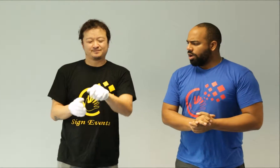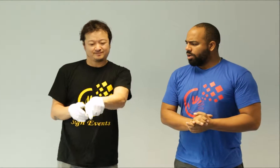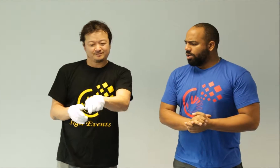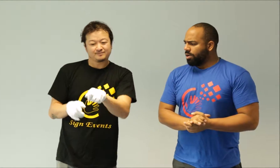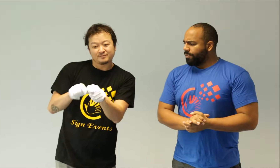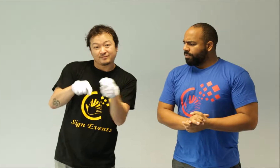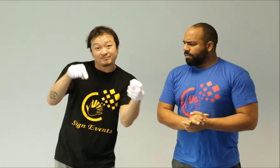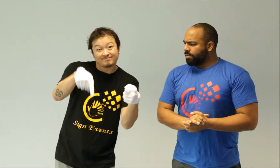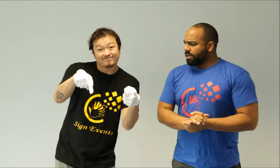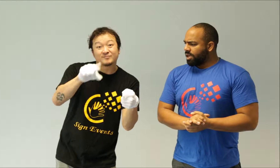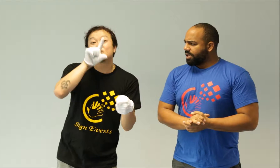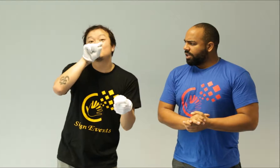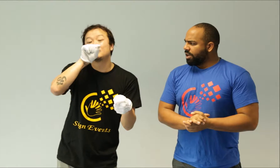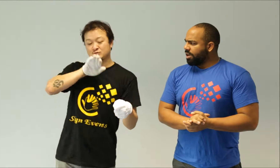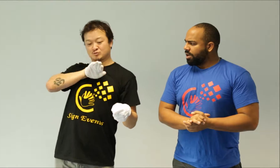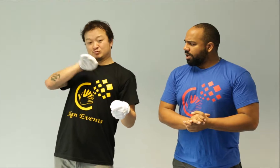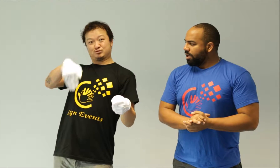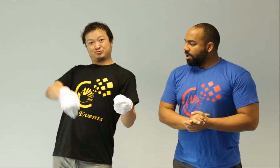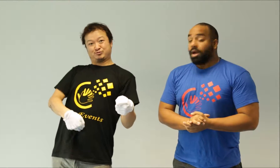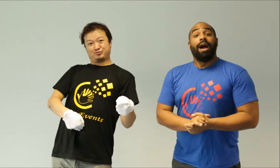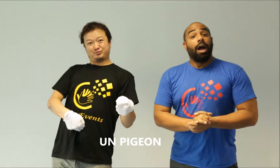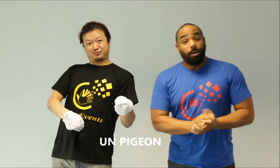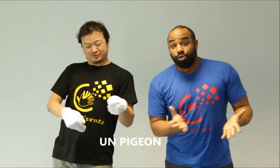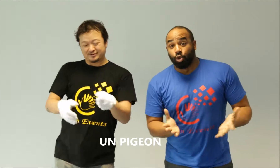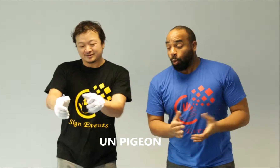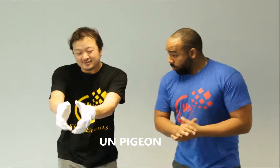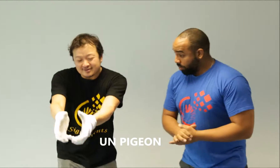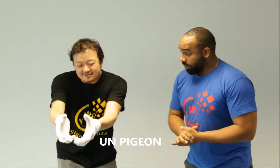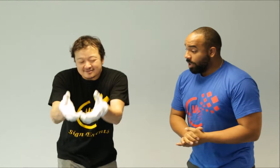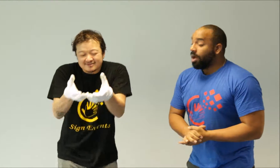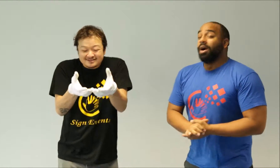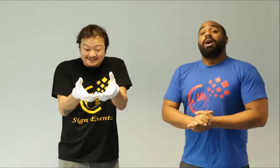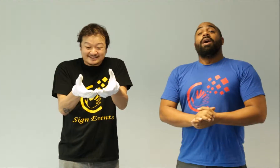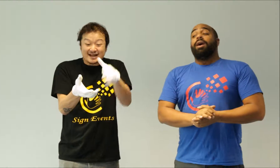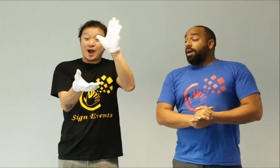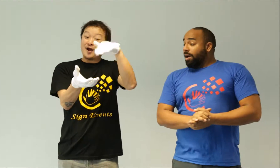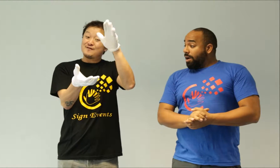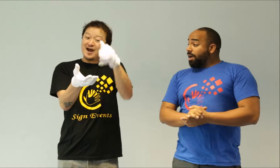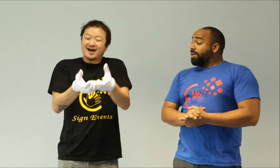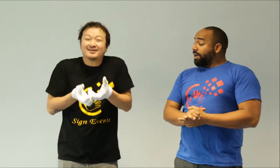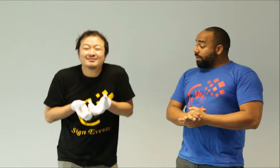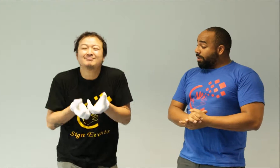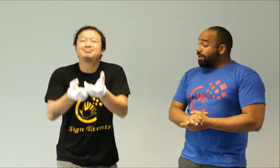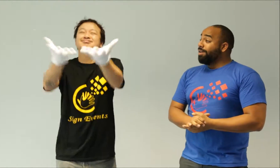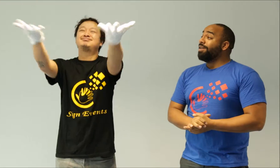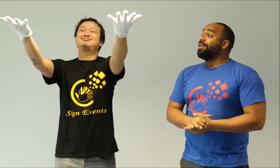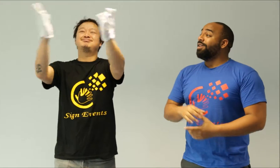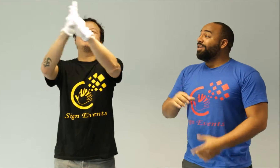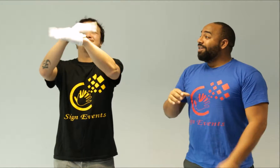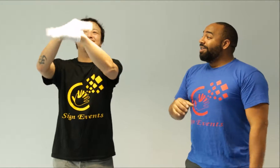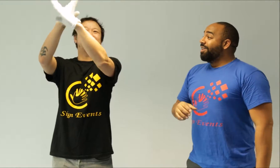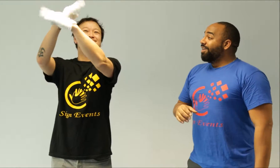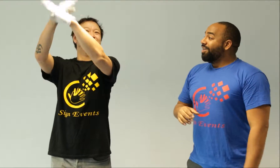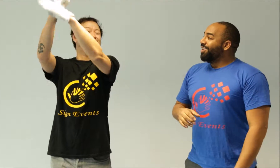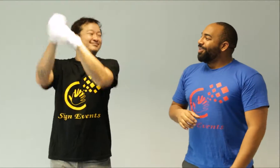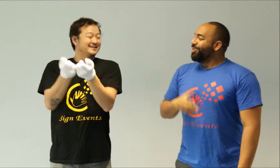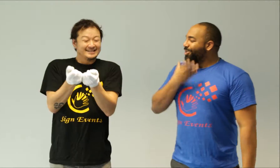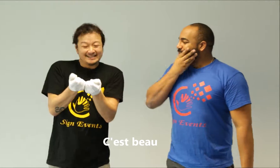? A l'intérieur, un pigeon Ah d'accord ! Oh c'est